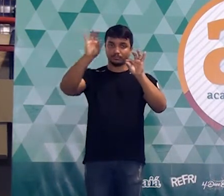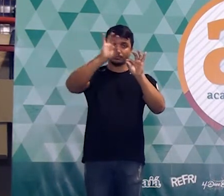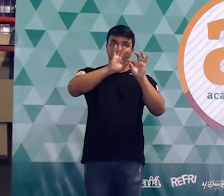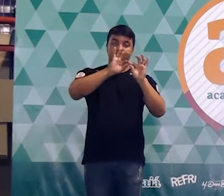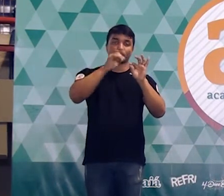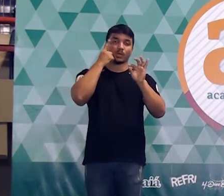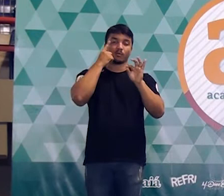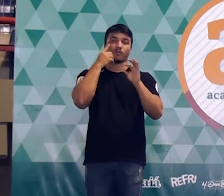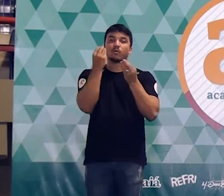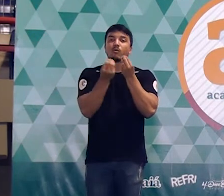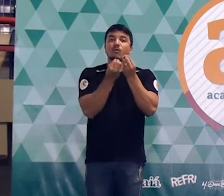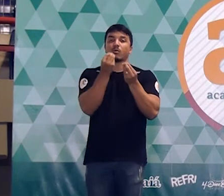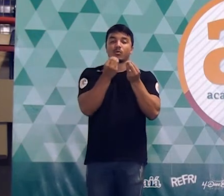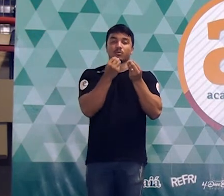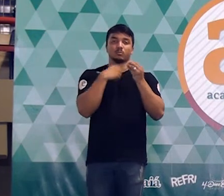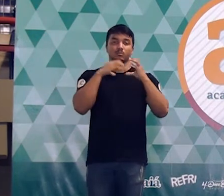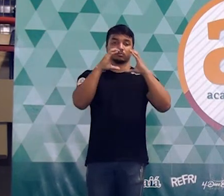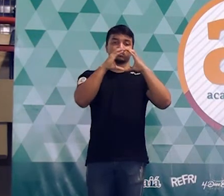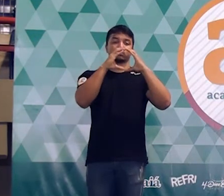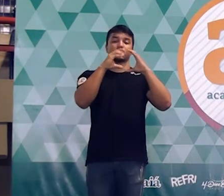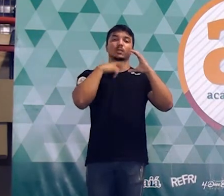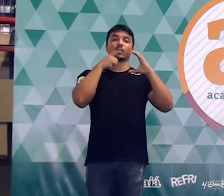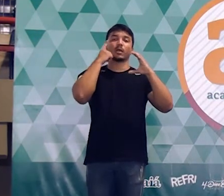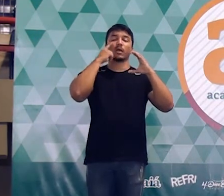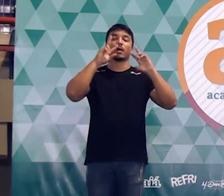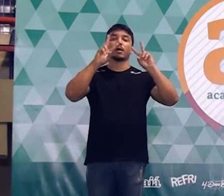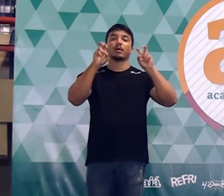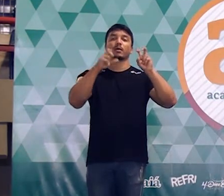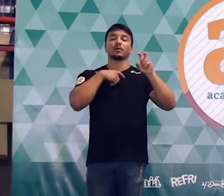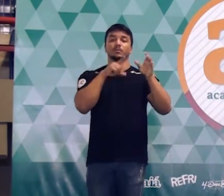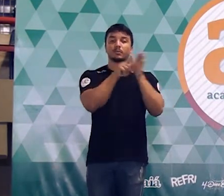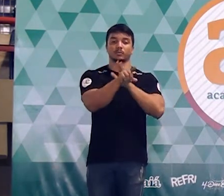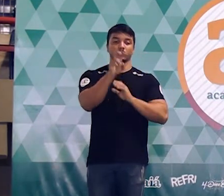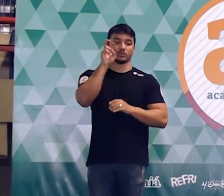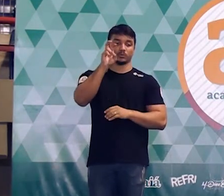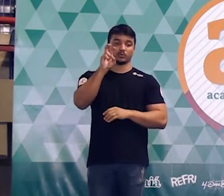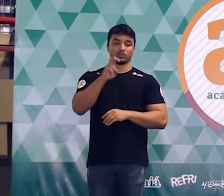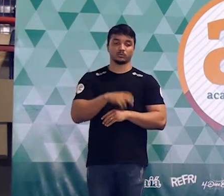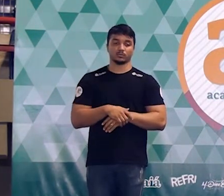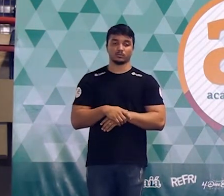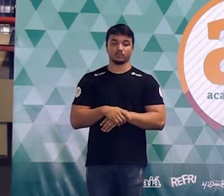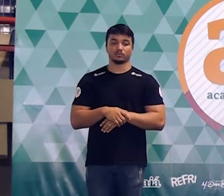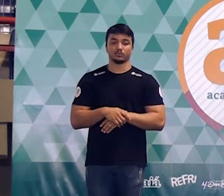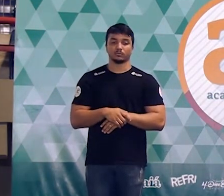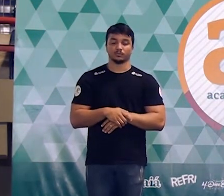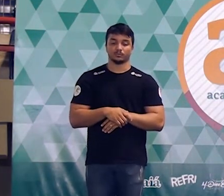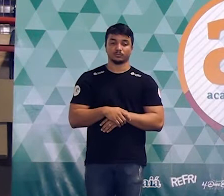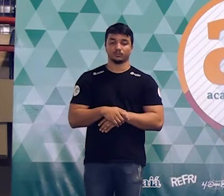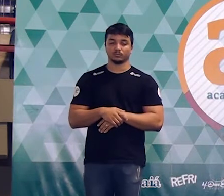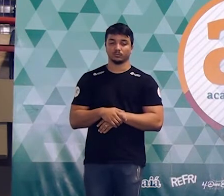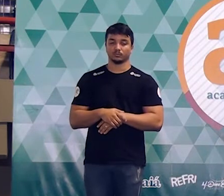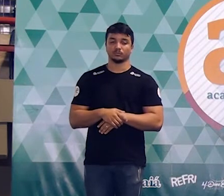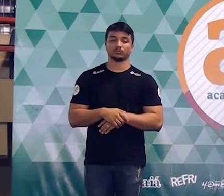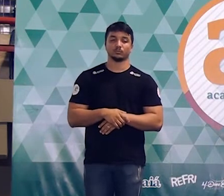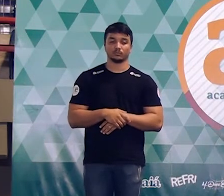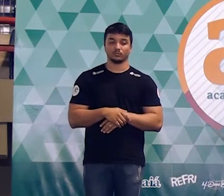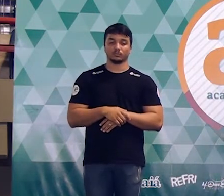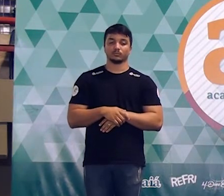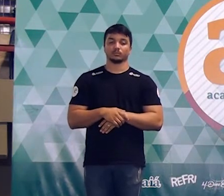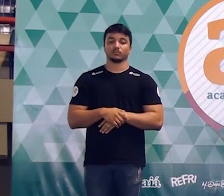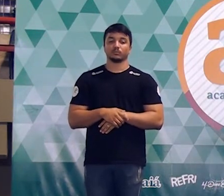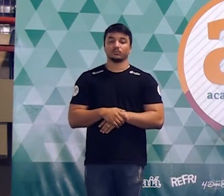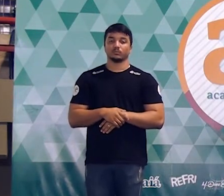vamos ver aqui comigo. O é que o enunciado diz na questão de número 5? O enunciado diz assim. O